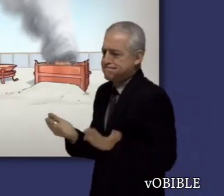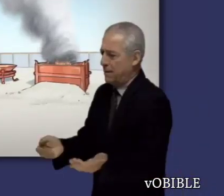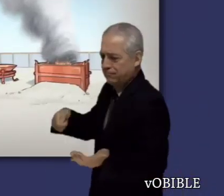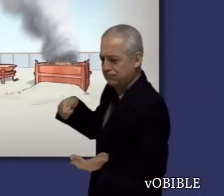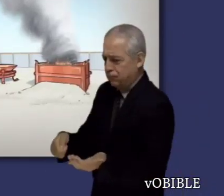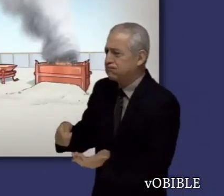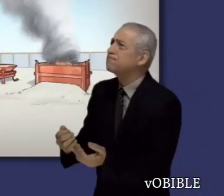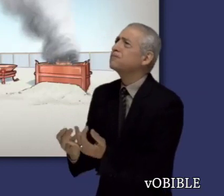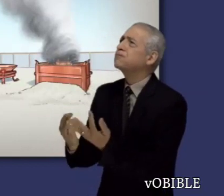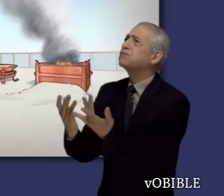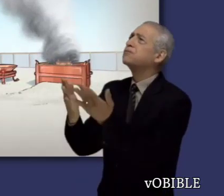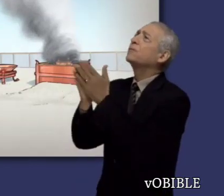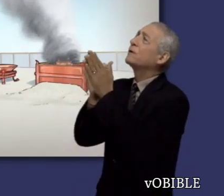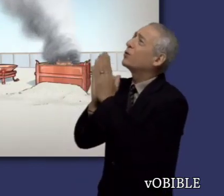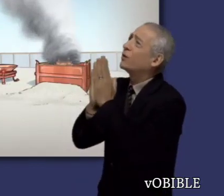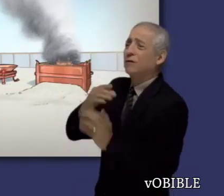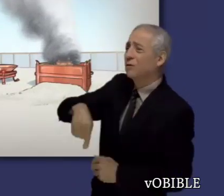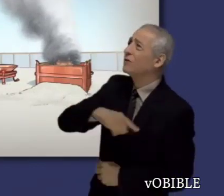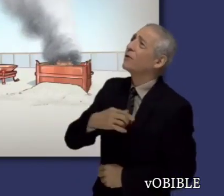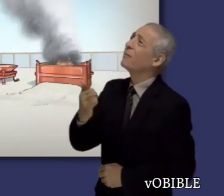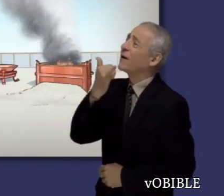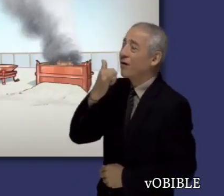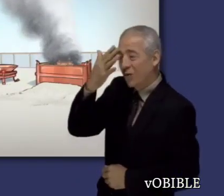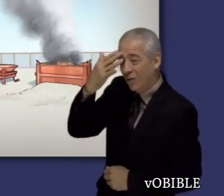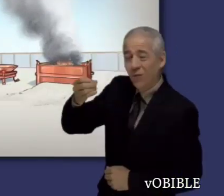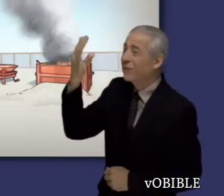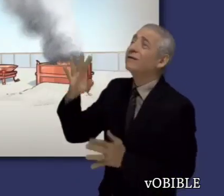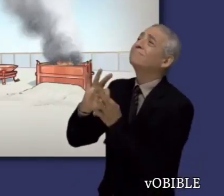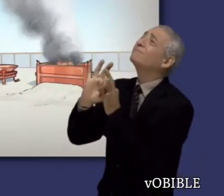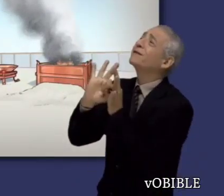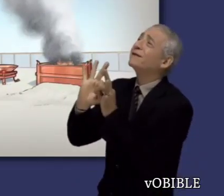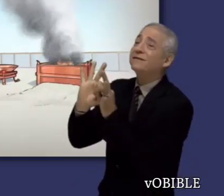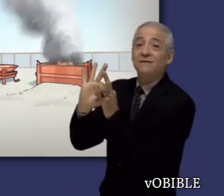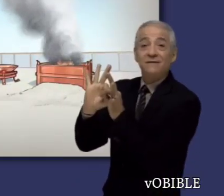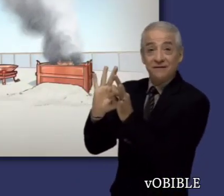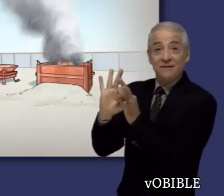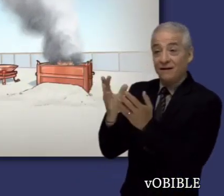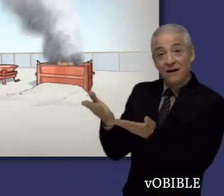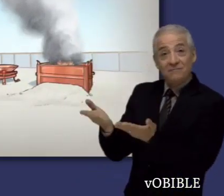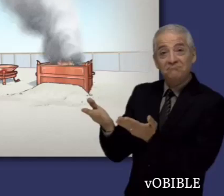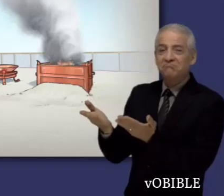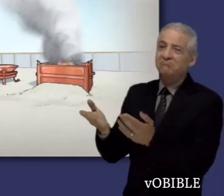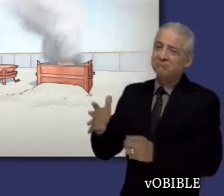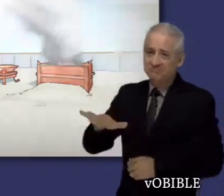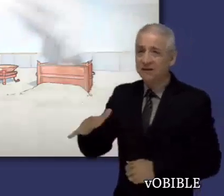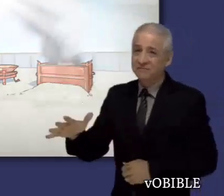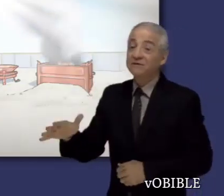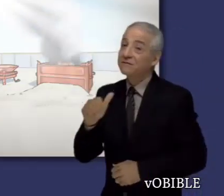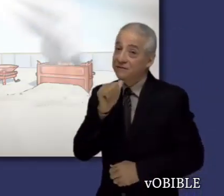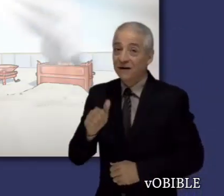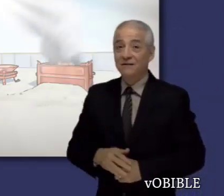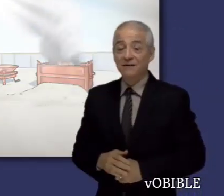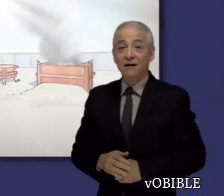construyó Moisés. Adorar a Dios en esa tienda y ofrecer sacrificios de animales no lograba el